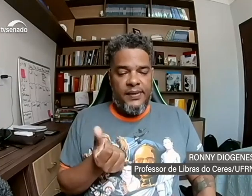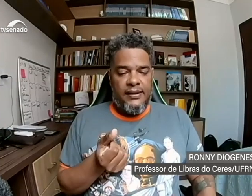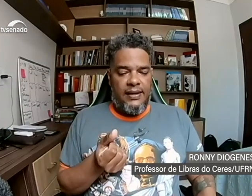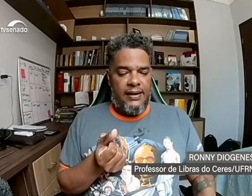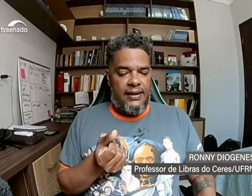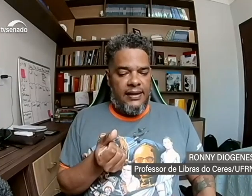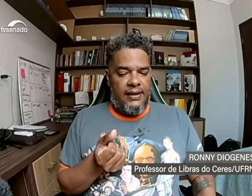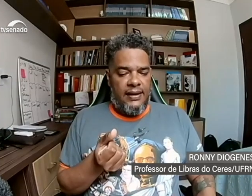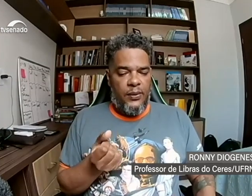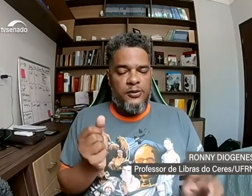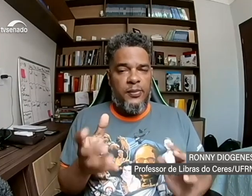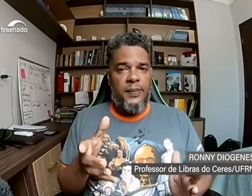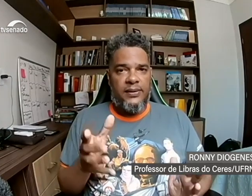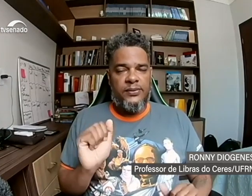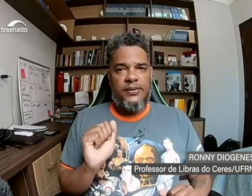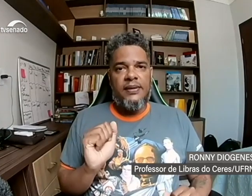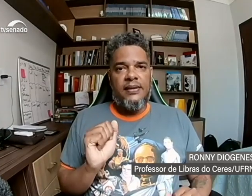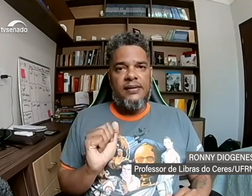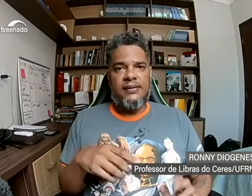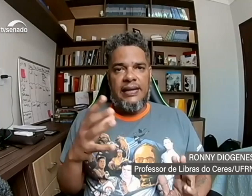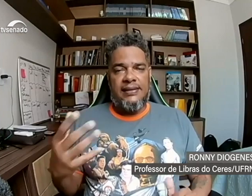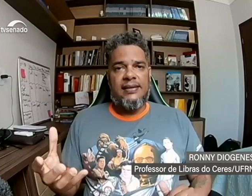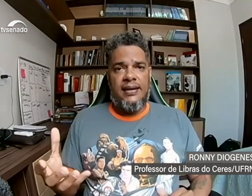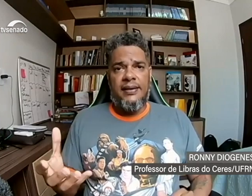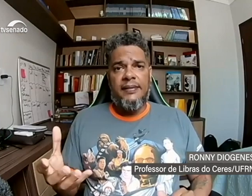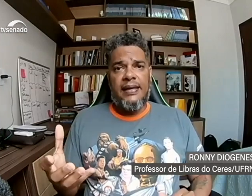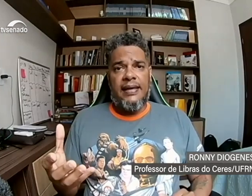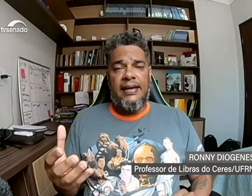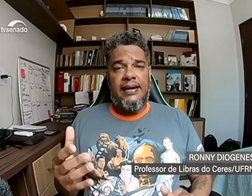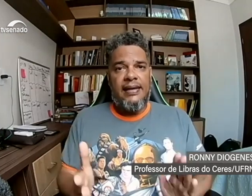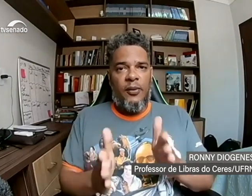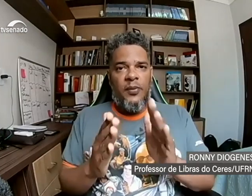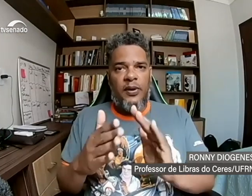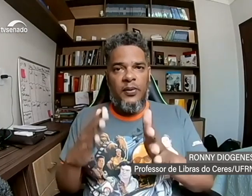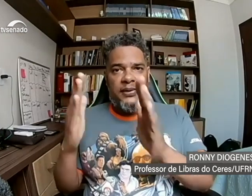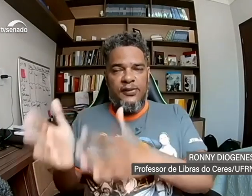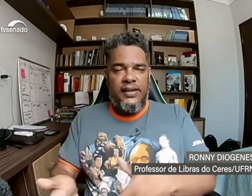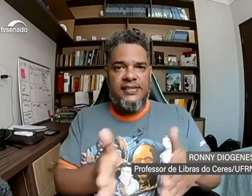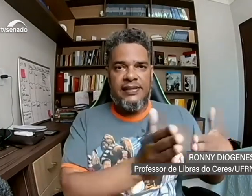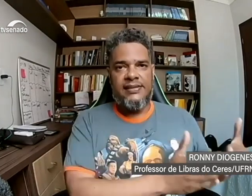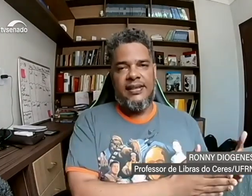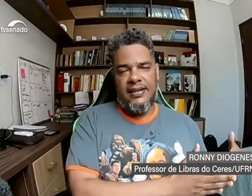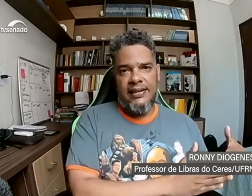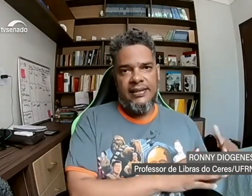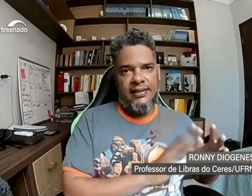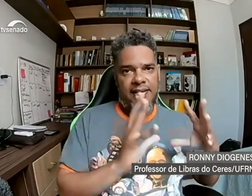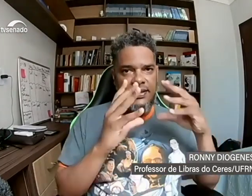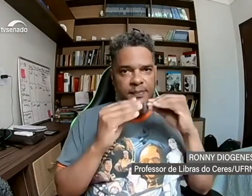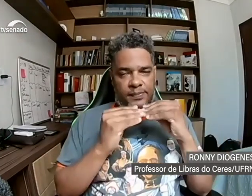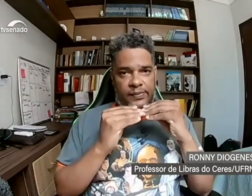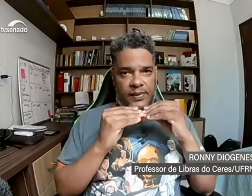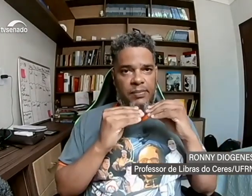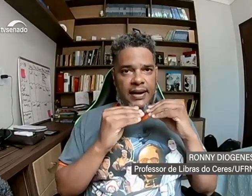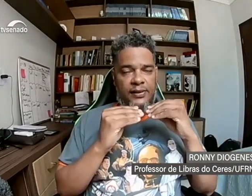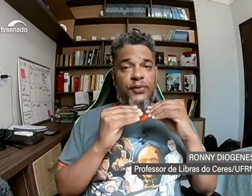em alguns momentos, sinalizar, quando ele vai sinalizar, ele teria que parar de falar.